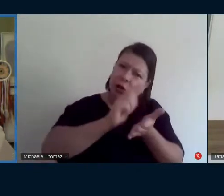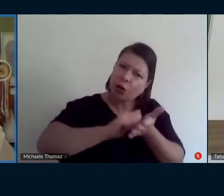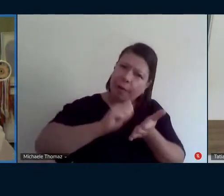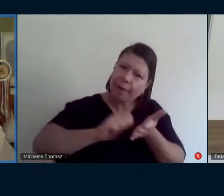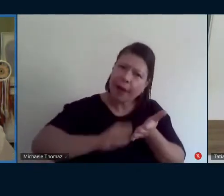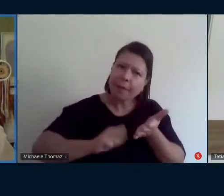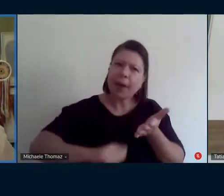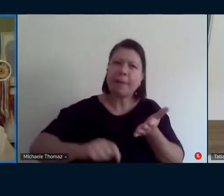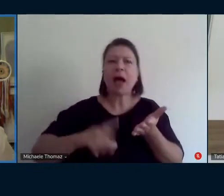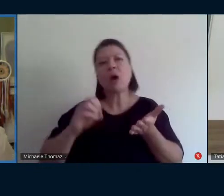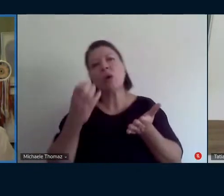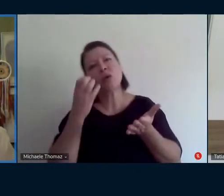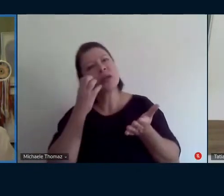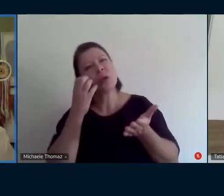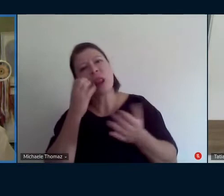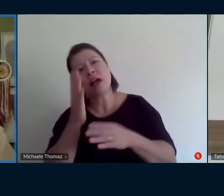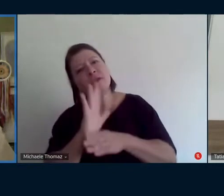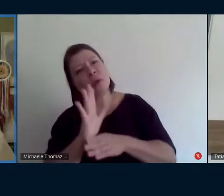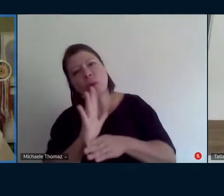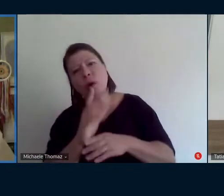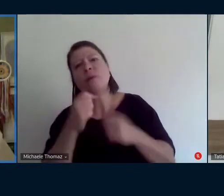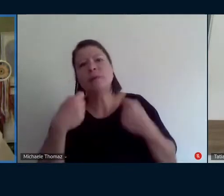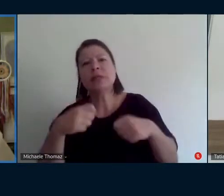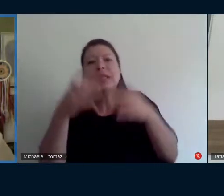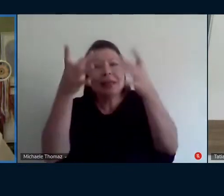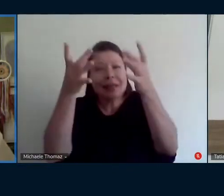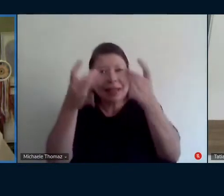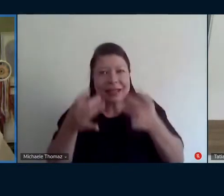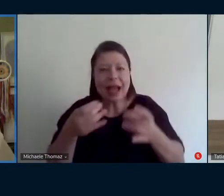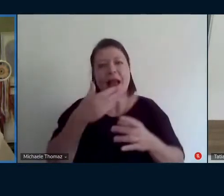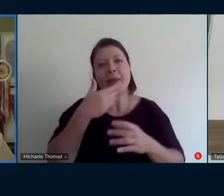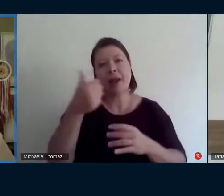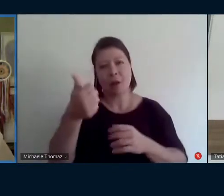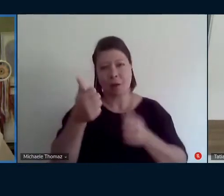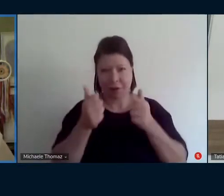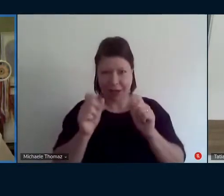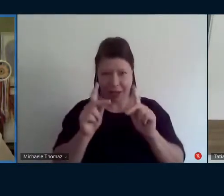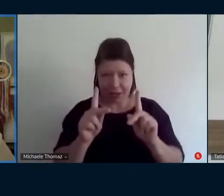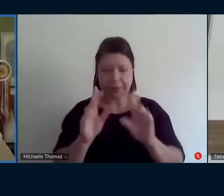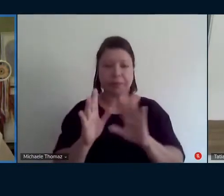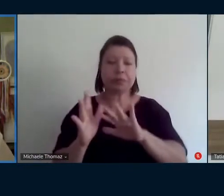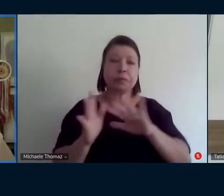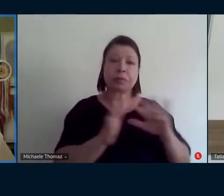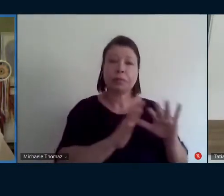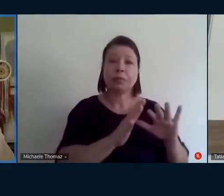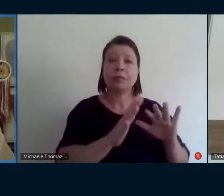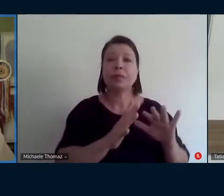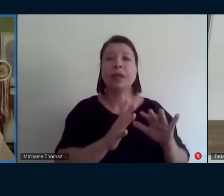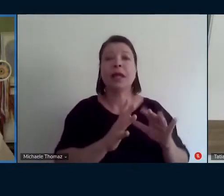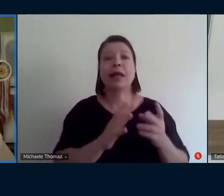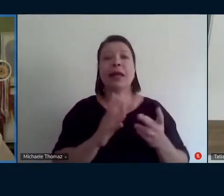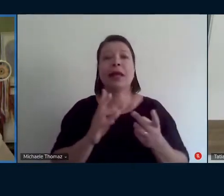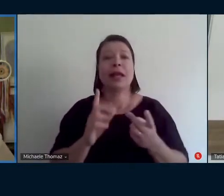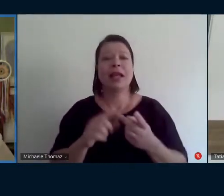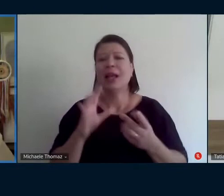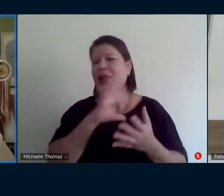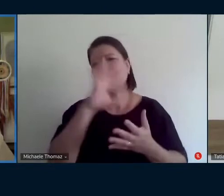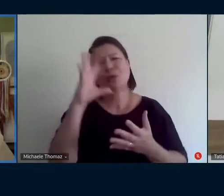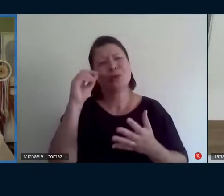está muito muito boa essa parte essa análise eu vou passar porque as vivências são lindas a gente já